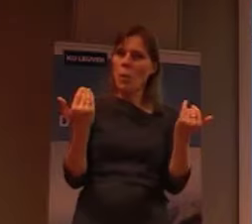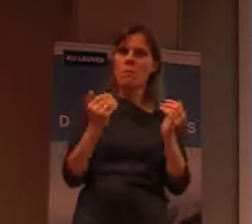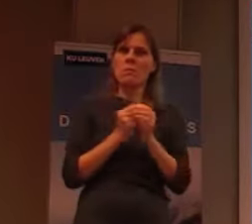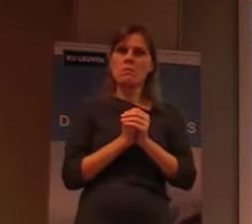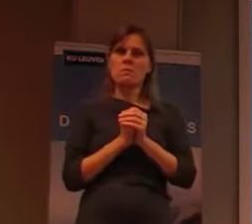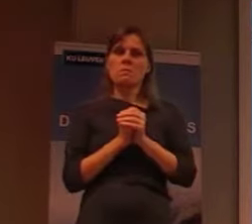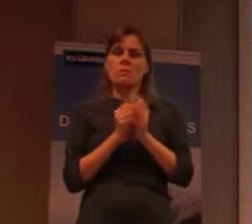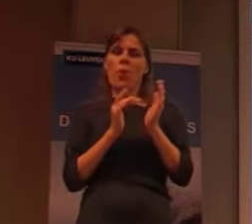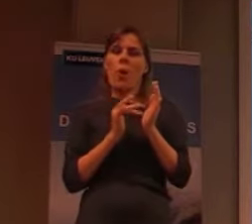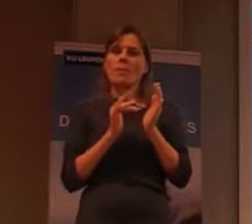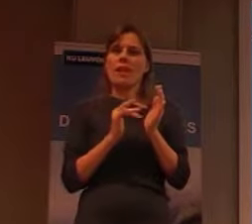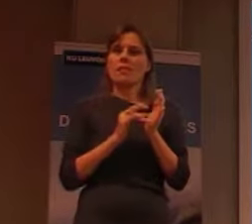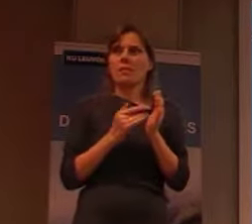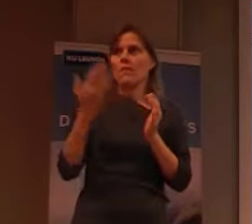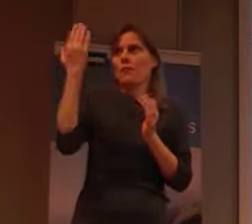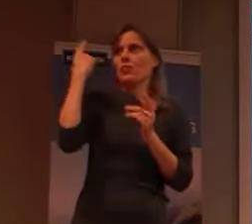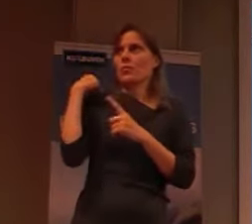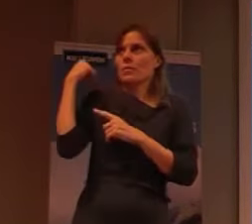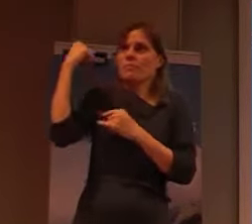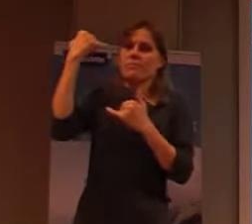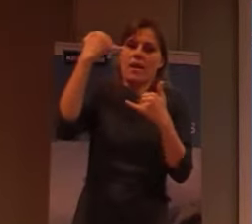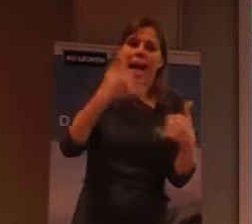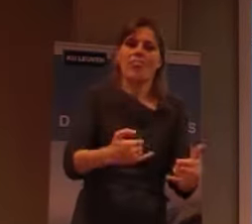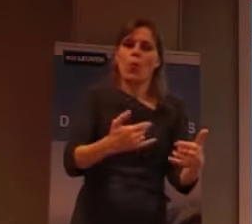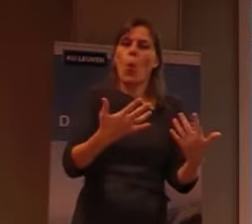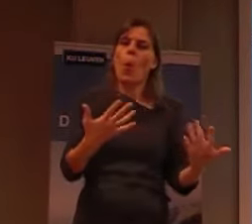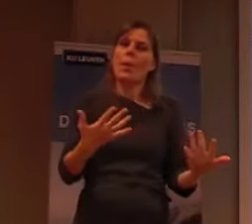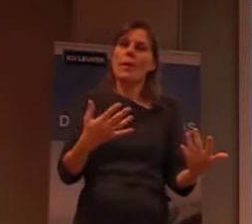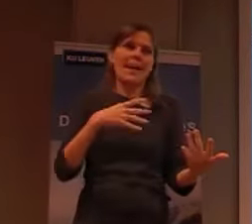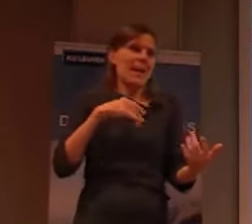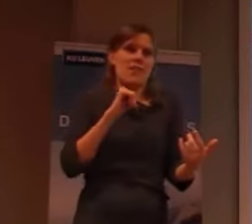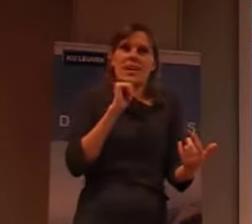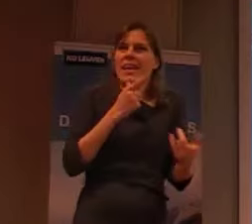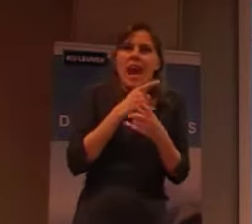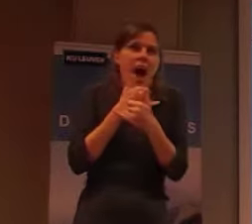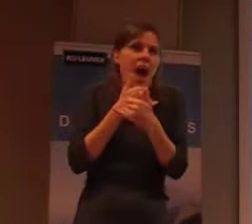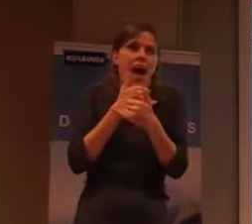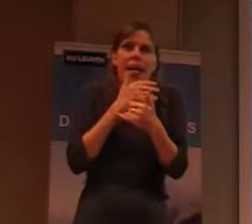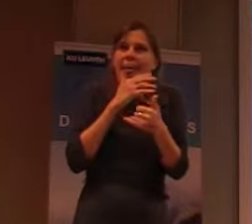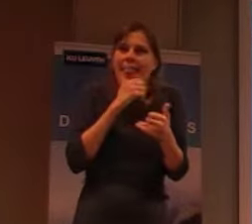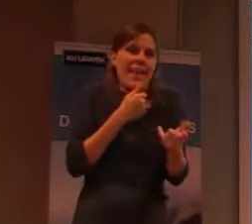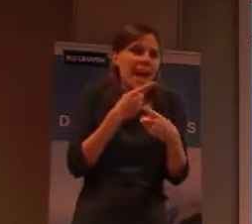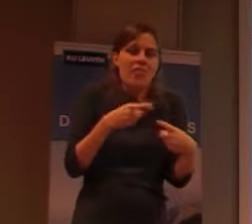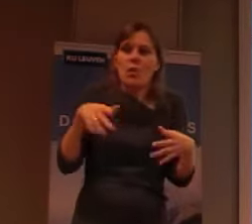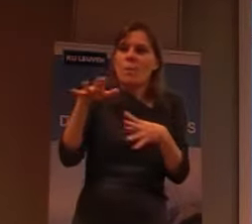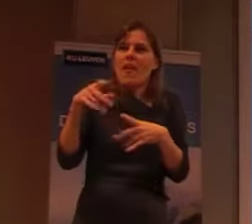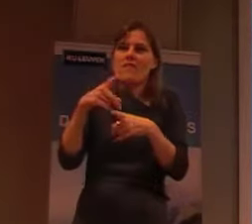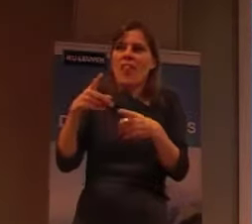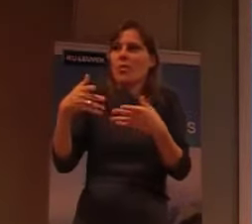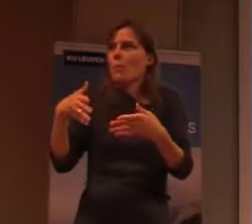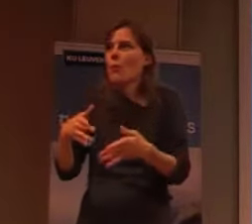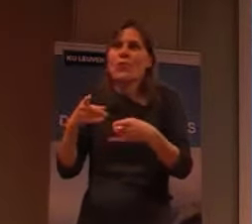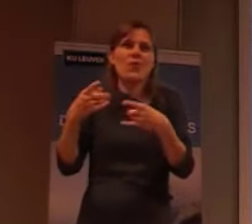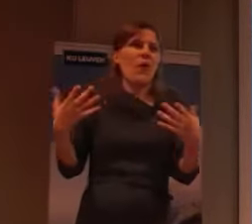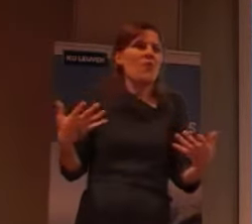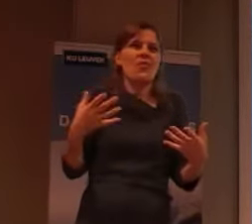die plek zijn terechtgekomen, hebben ze eigenlijk geen plek van origine. Zijn ze eigenlijk een soort